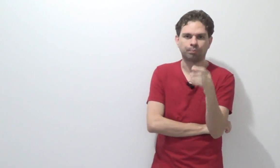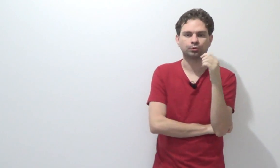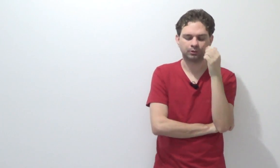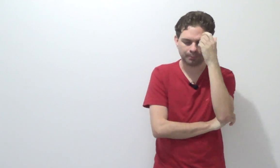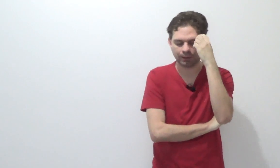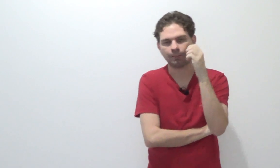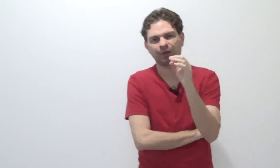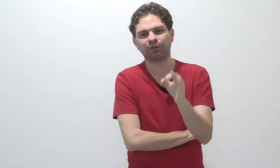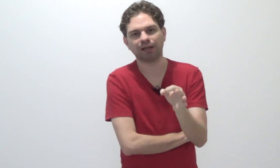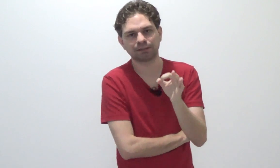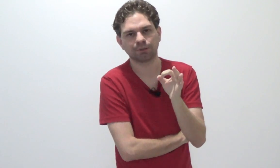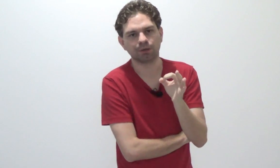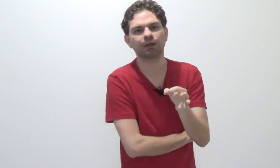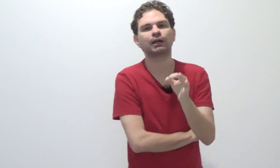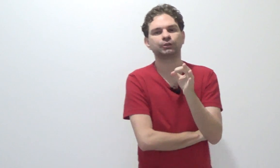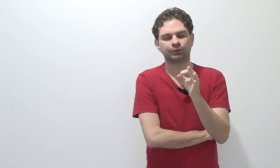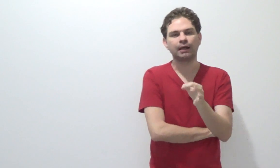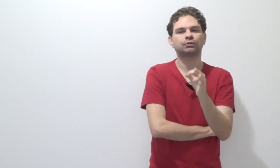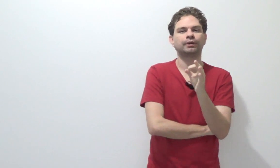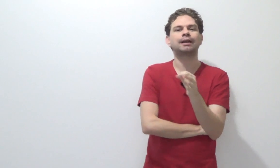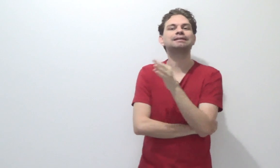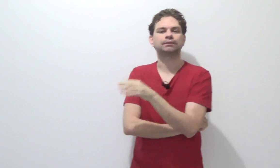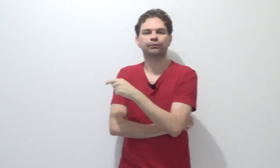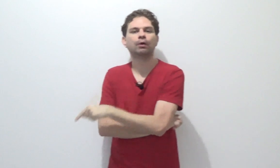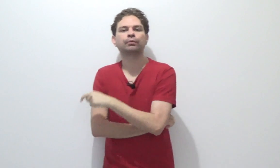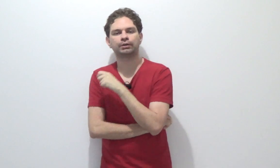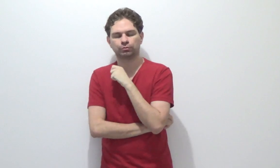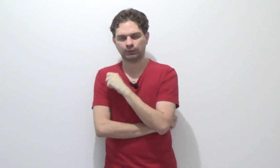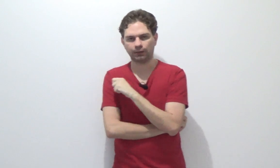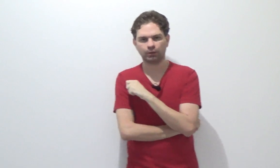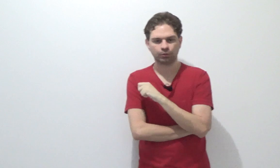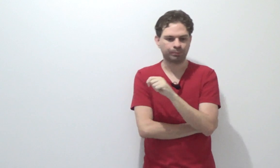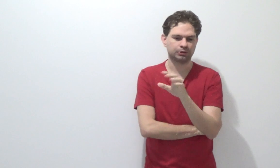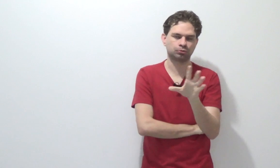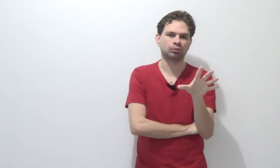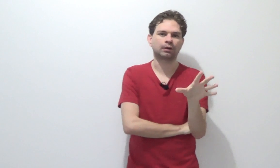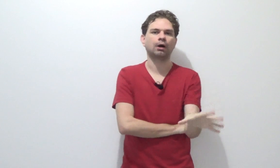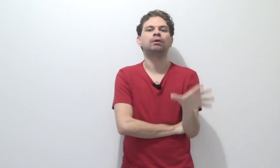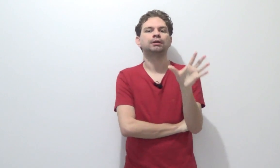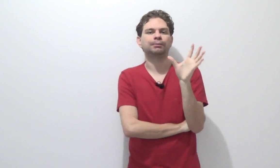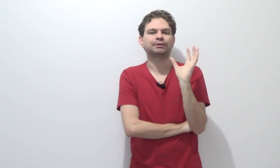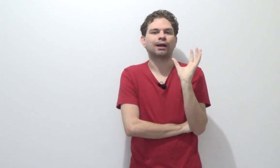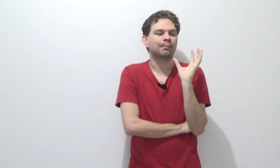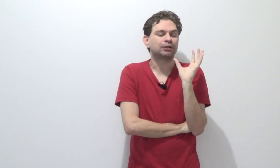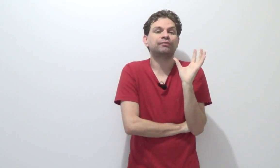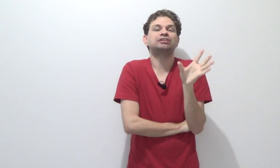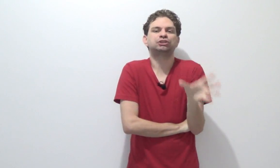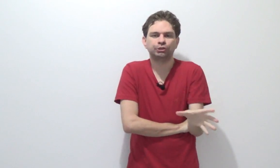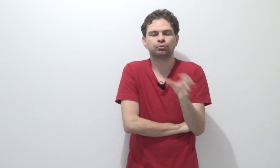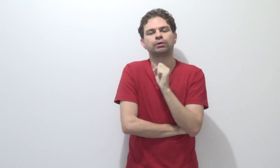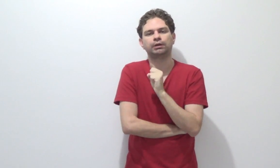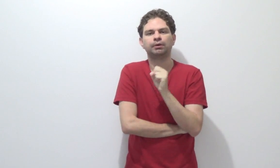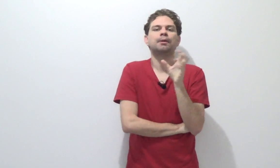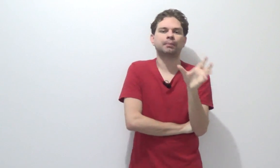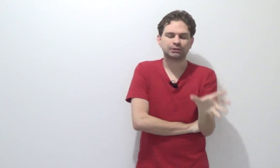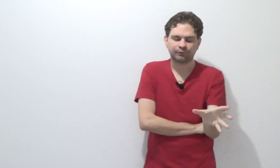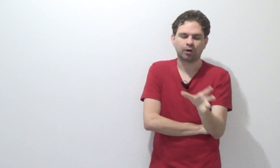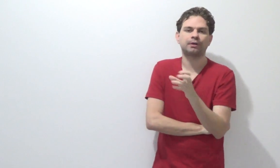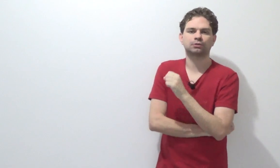culposo também, prevalece a teoria da atividade, a teoria da ação, não do resultado. Porque eu preciso do local que me traga mais vestígio do crime, mais informação